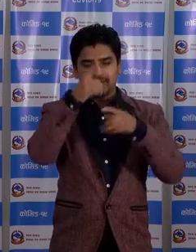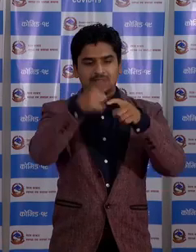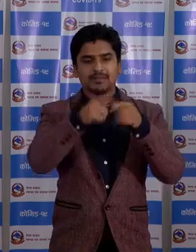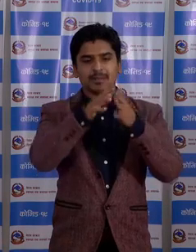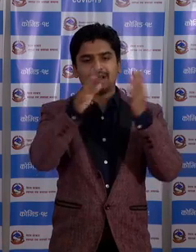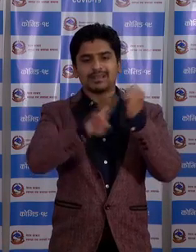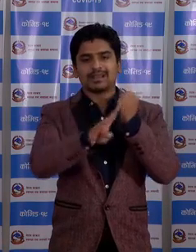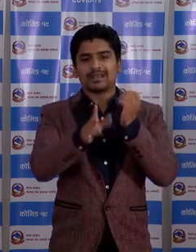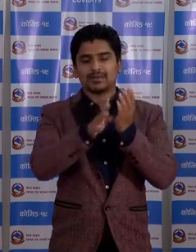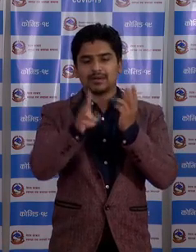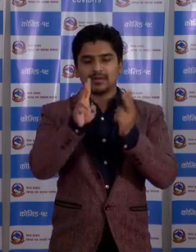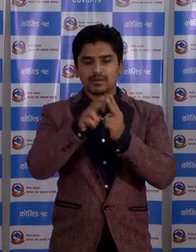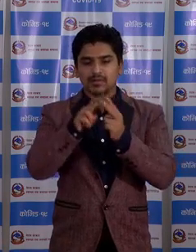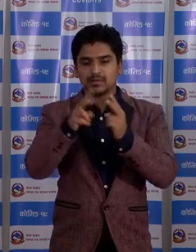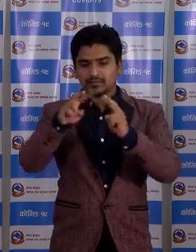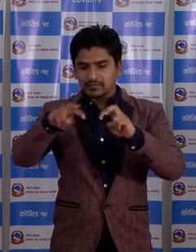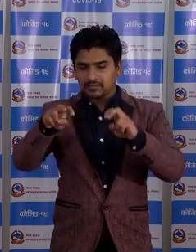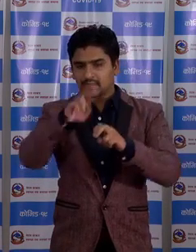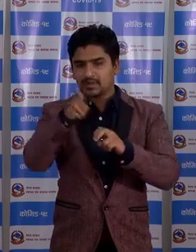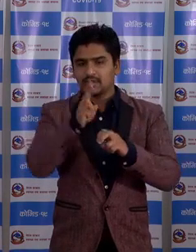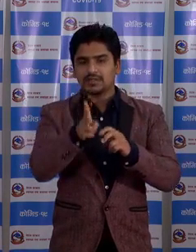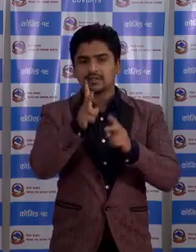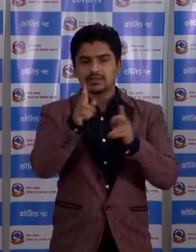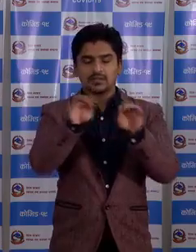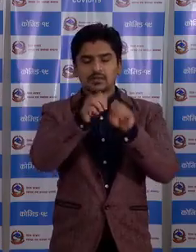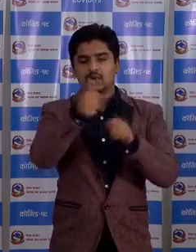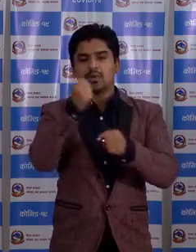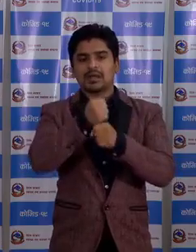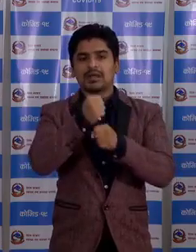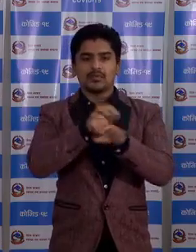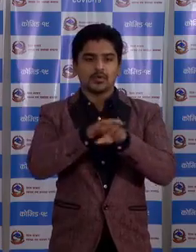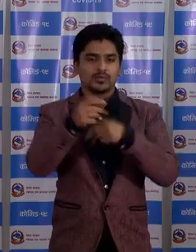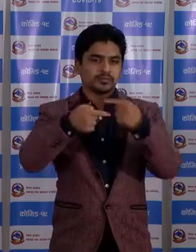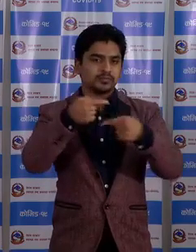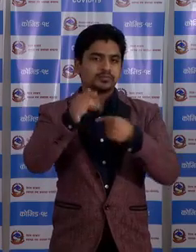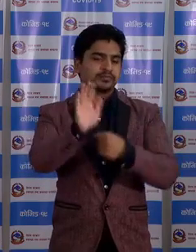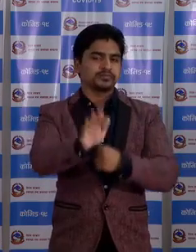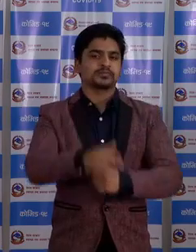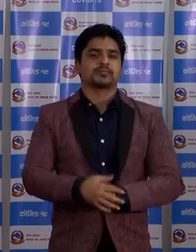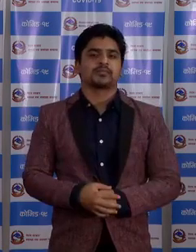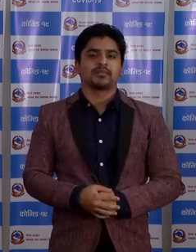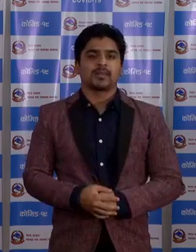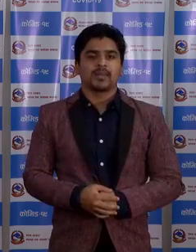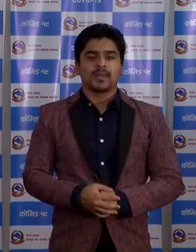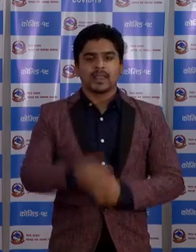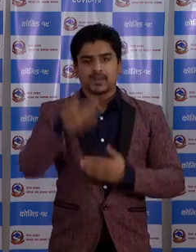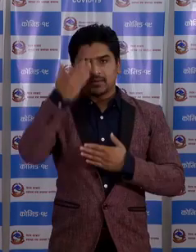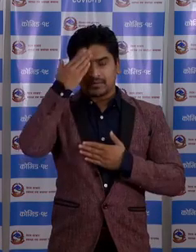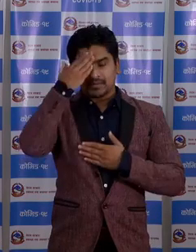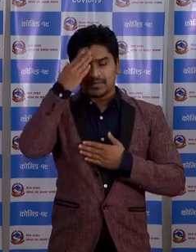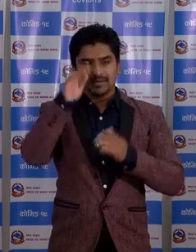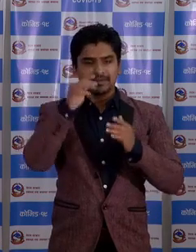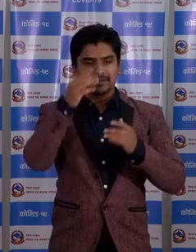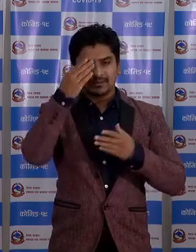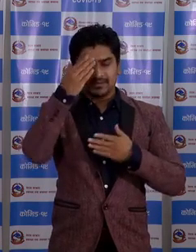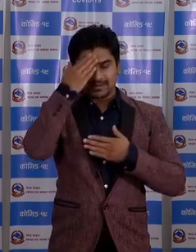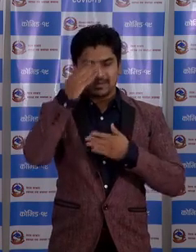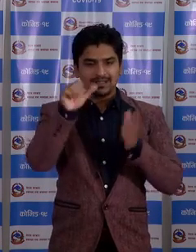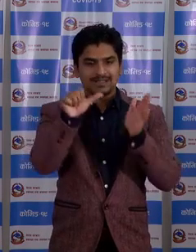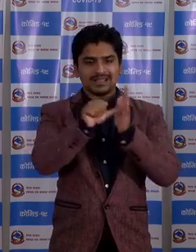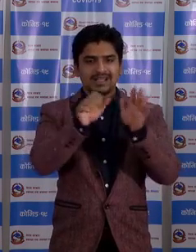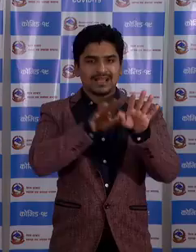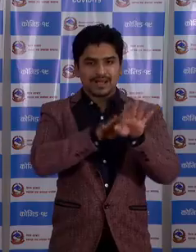महासाखा बाता कंट्याक्ट्रेसिंग र एस समंद्य अन्यकार्य हरु भई रहेको छा। संभावि jiल्ला हरु 38